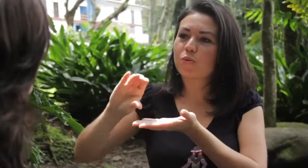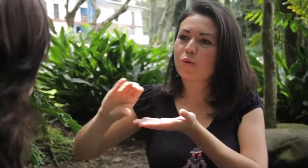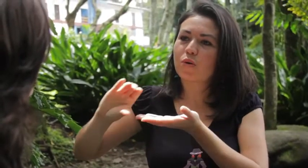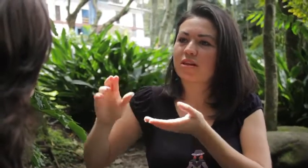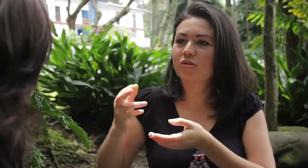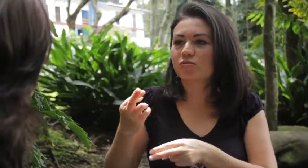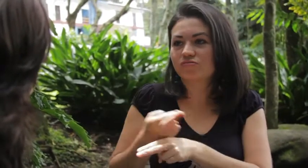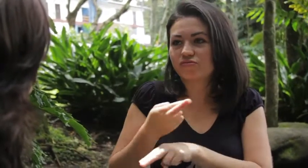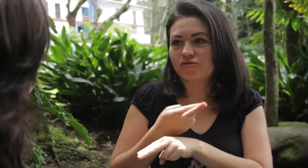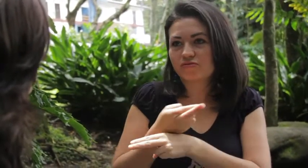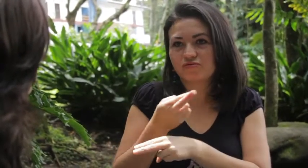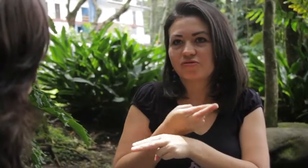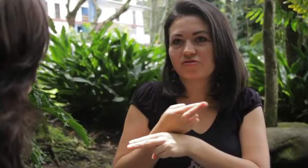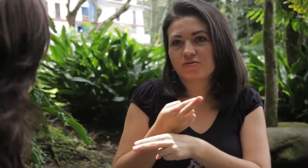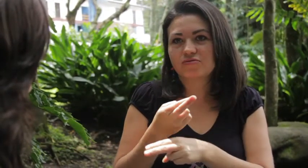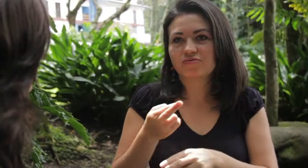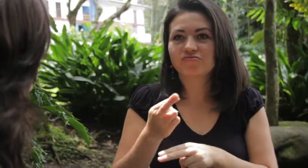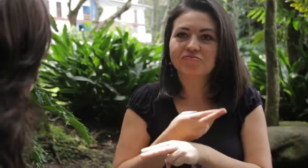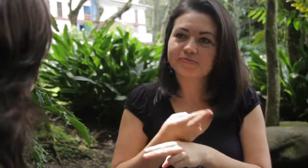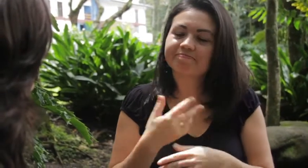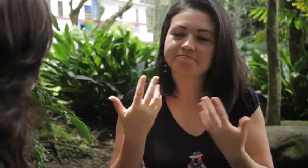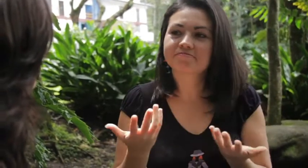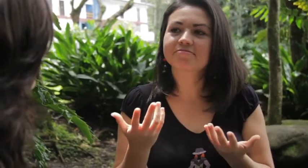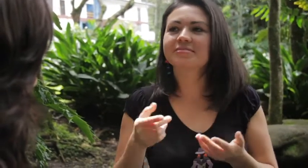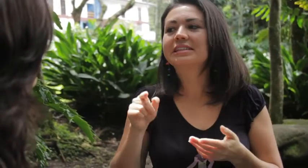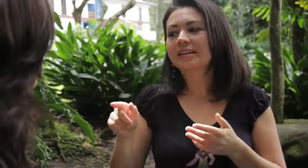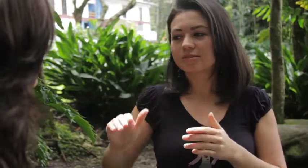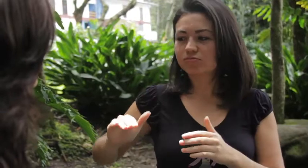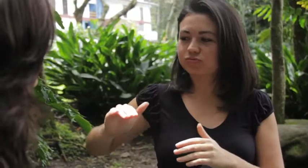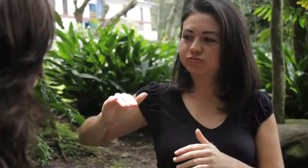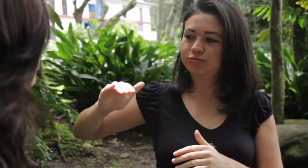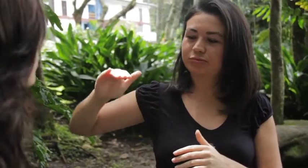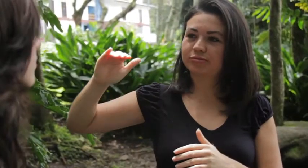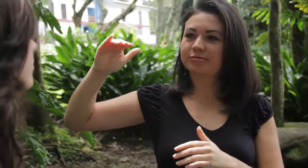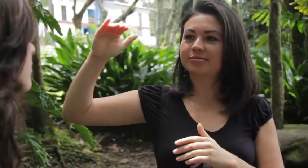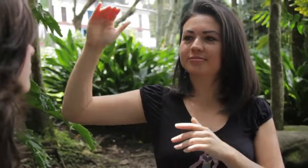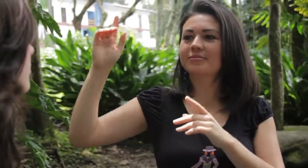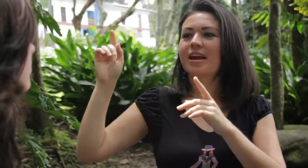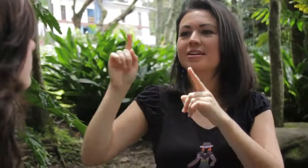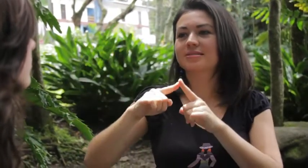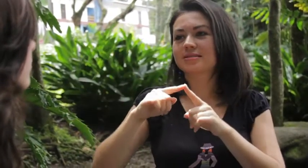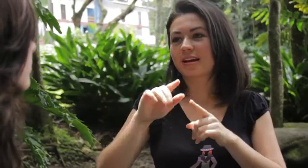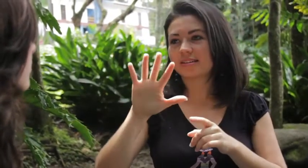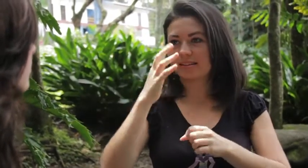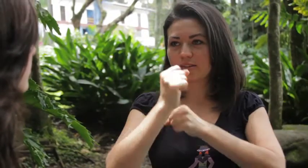transfirieron a un colegio Regular Y fui progresando